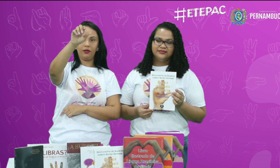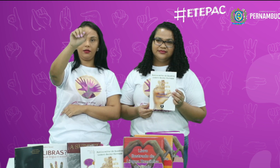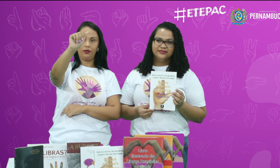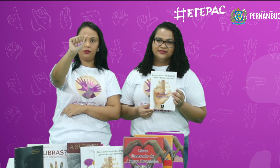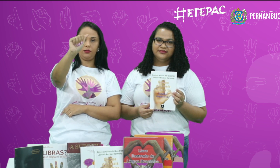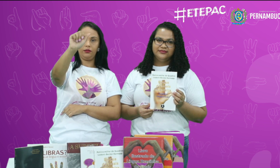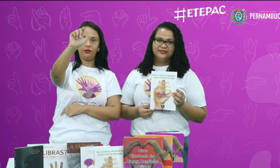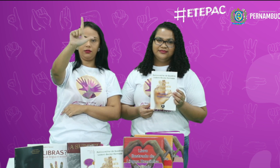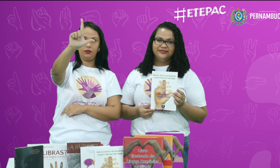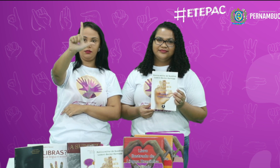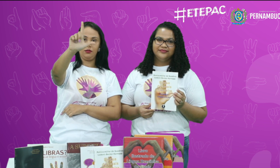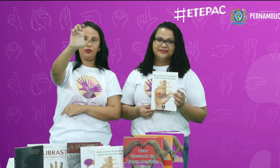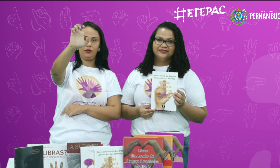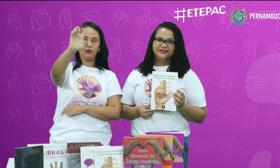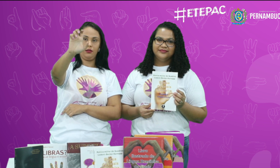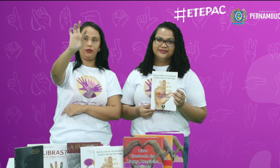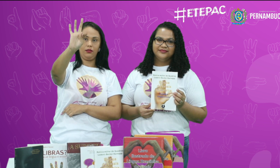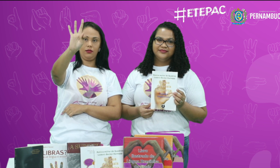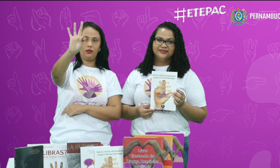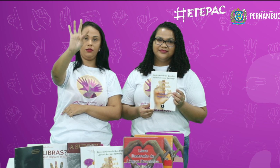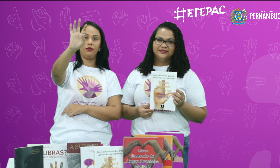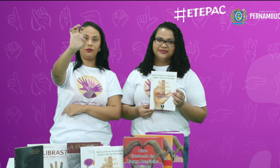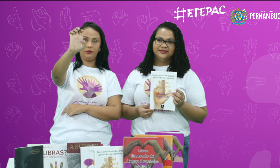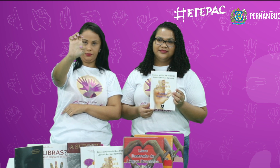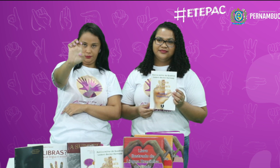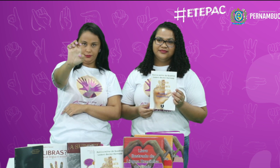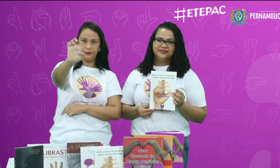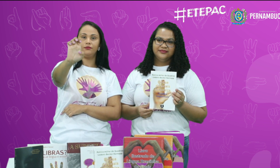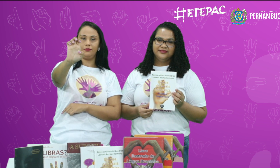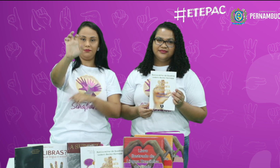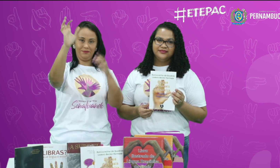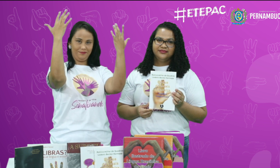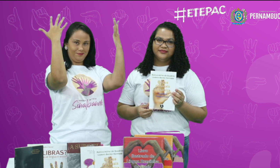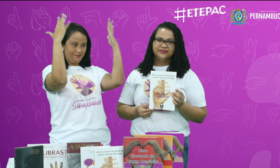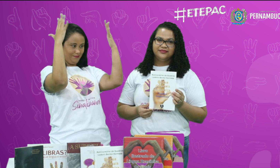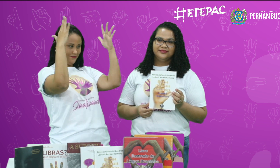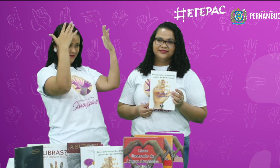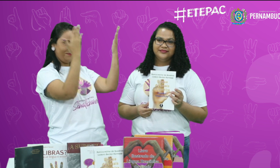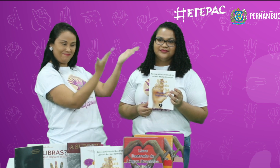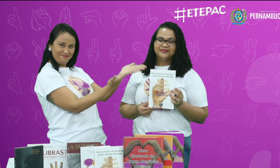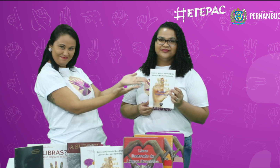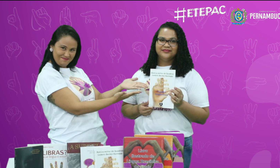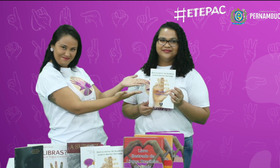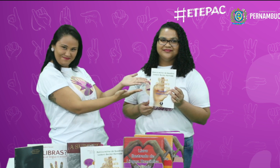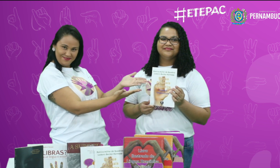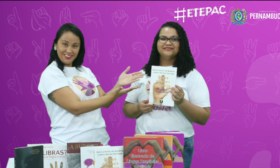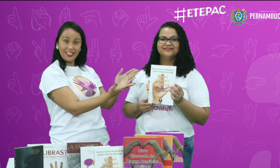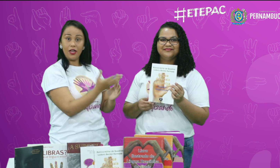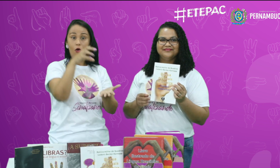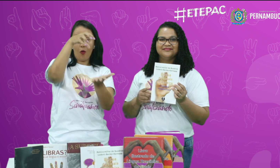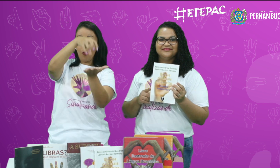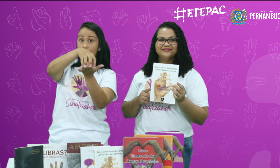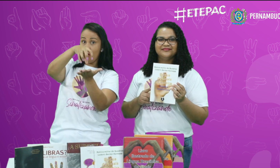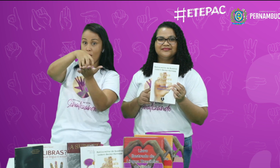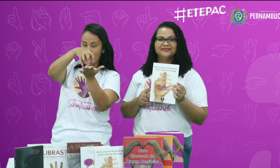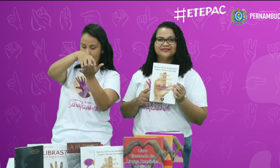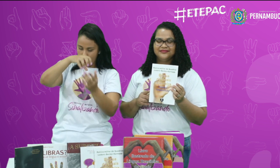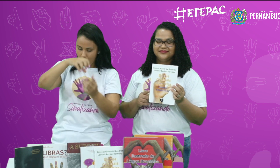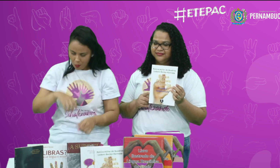De... Da... Lé... Té. Parabéns. Vamos ver o